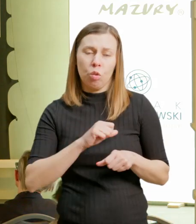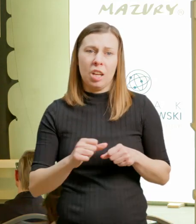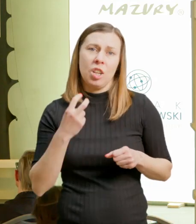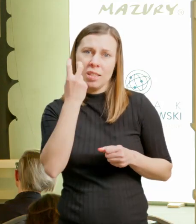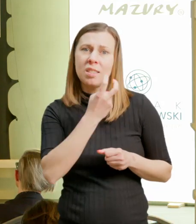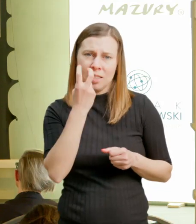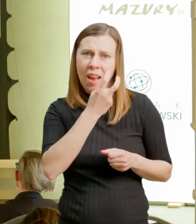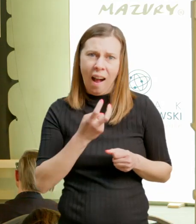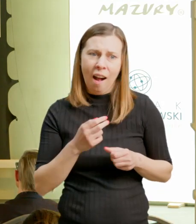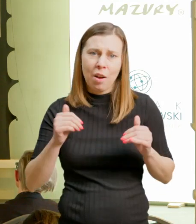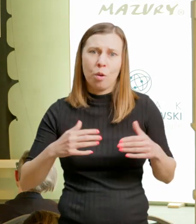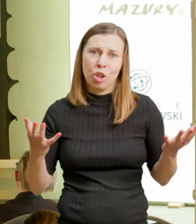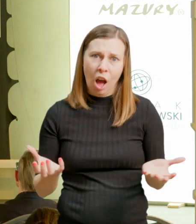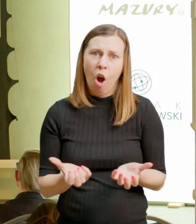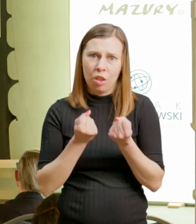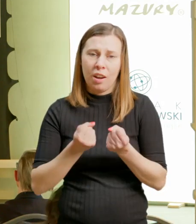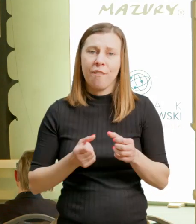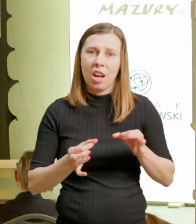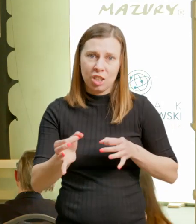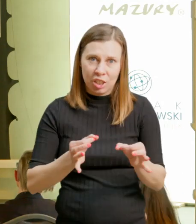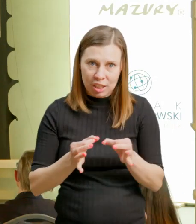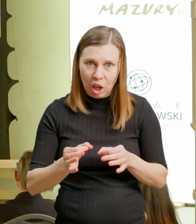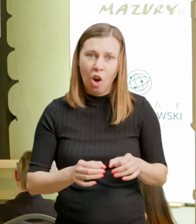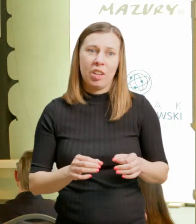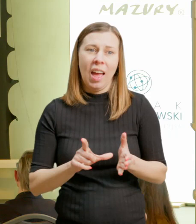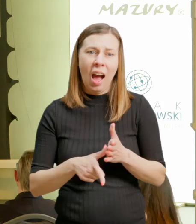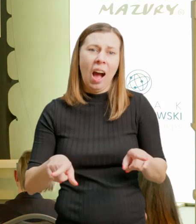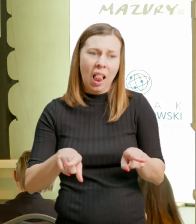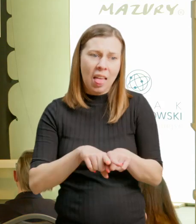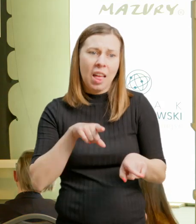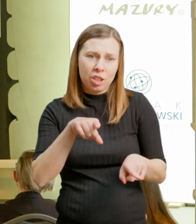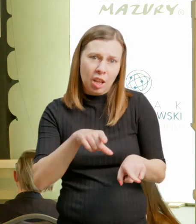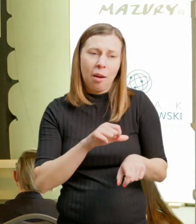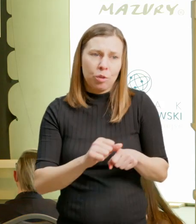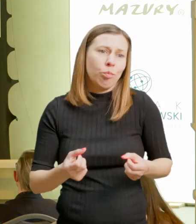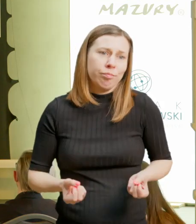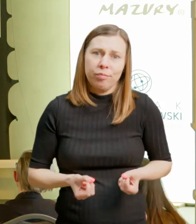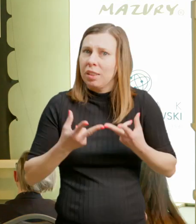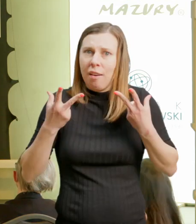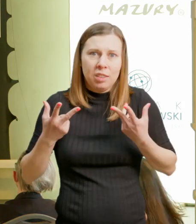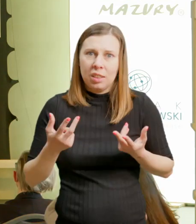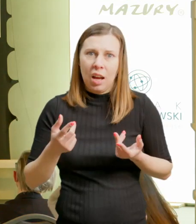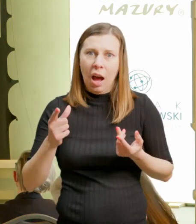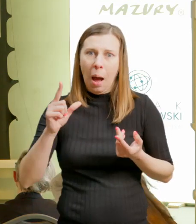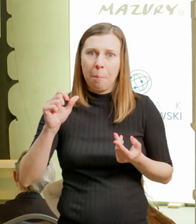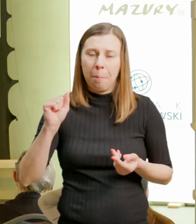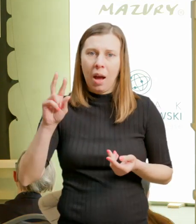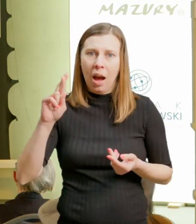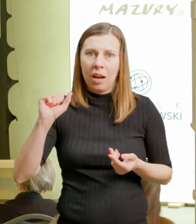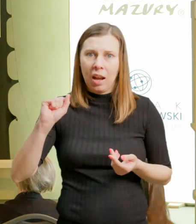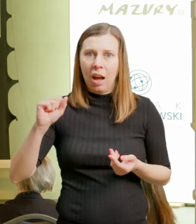historii, ale też tego paranormalnego poniekąd zjawiska. No i podróże, to już też było